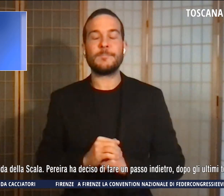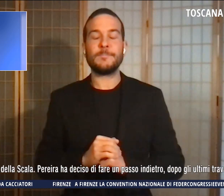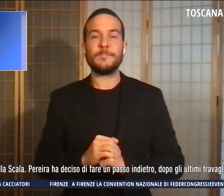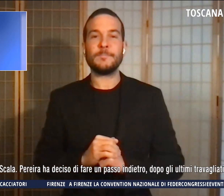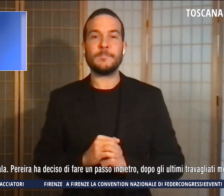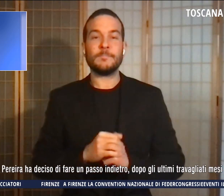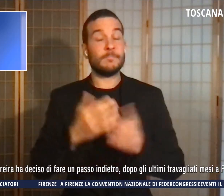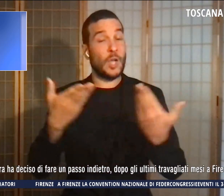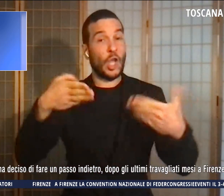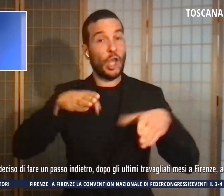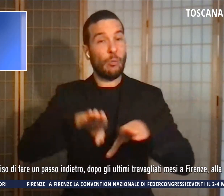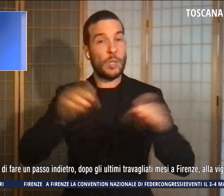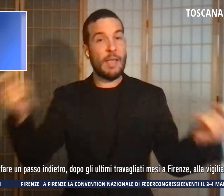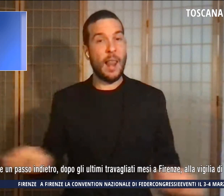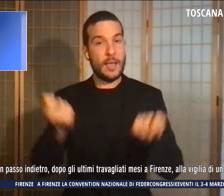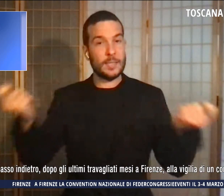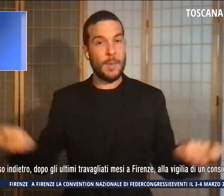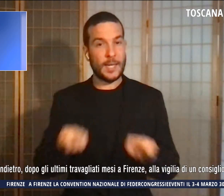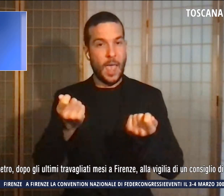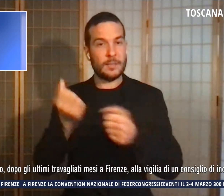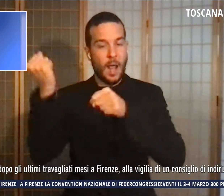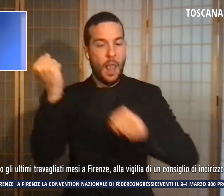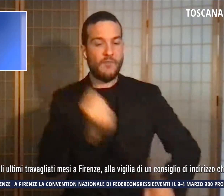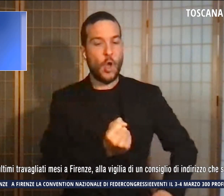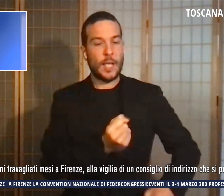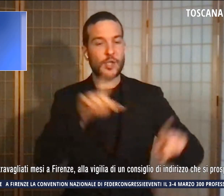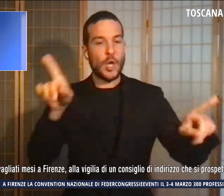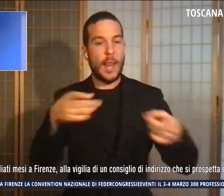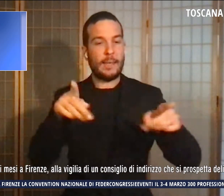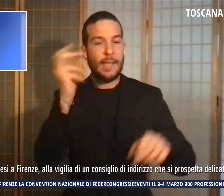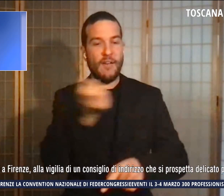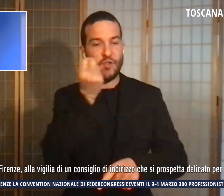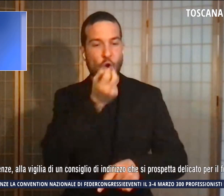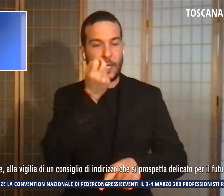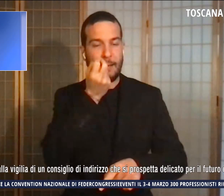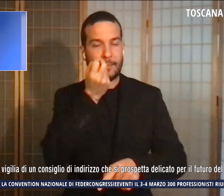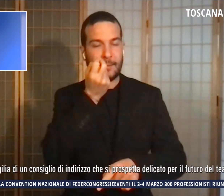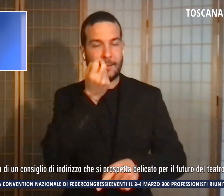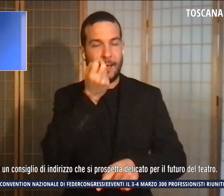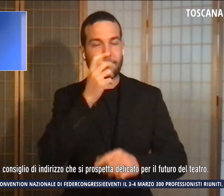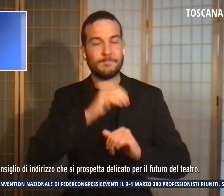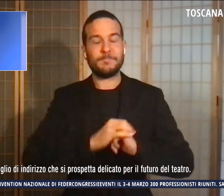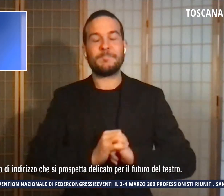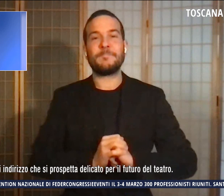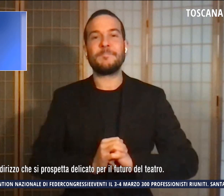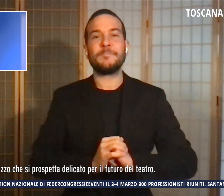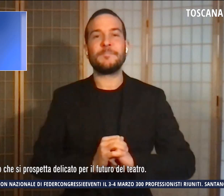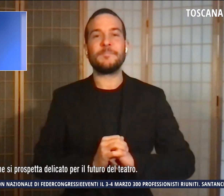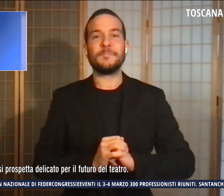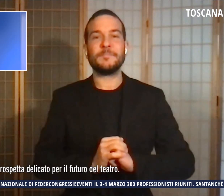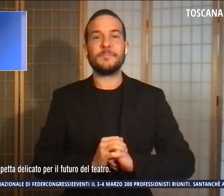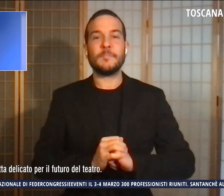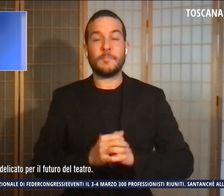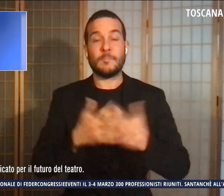fondazione lirica fiorentina del sovrintendente di Vienna, già alla